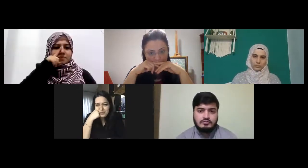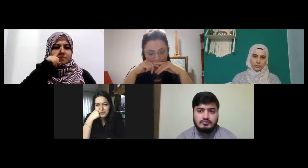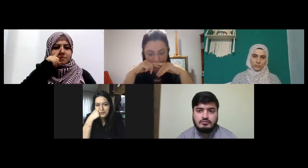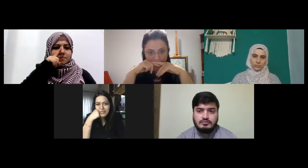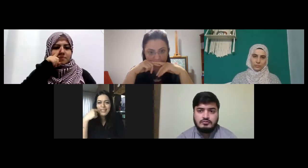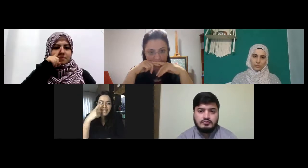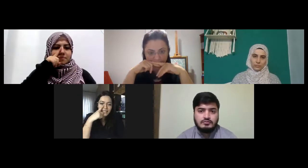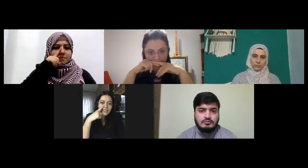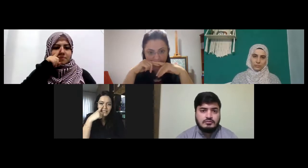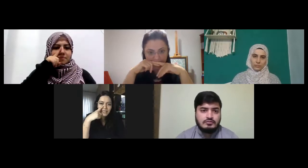musunuz nisan